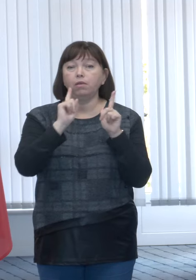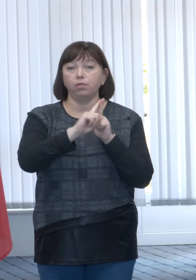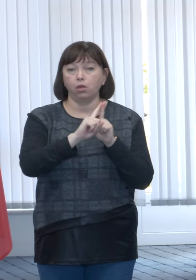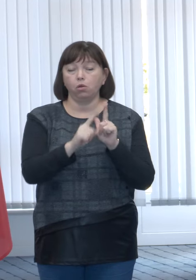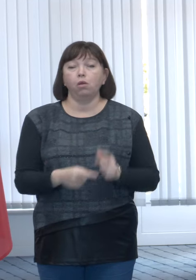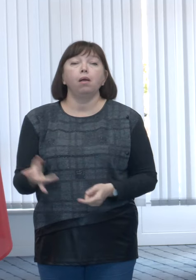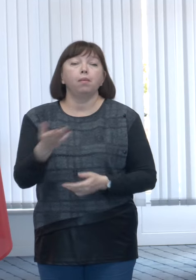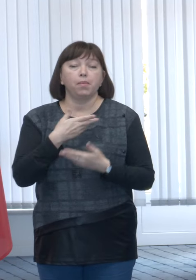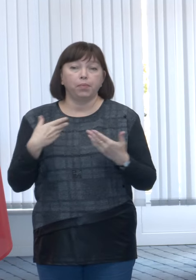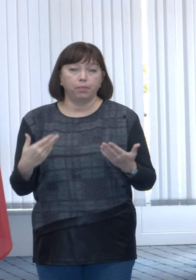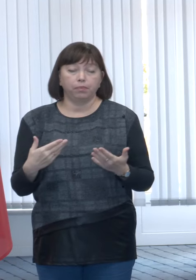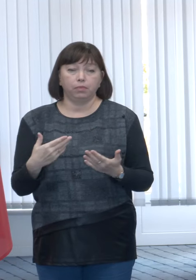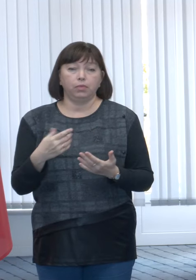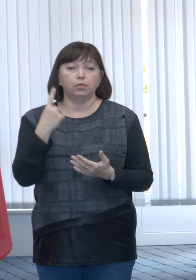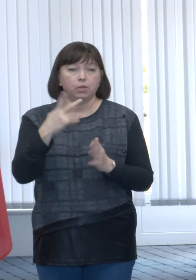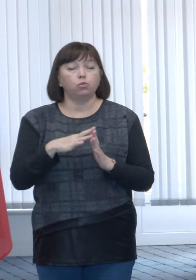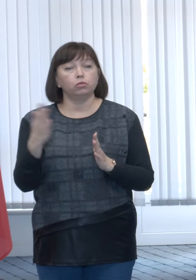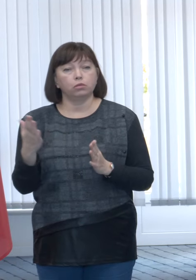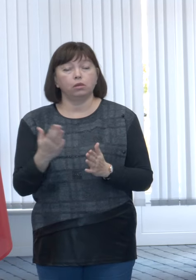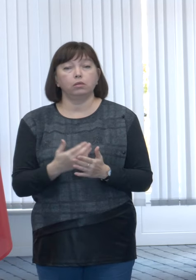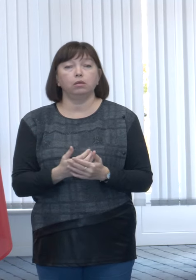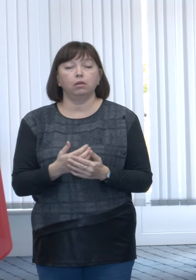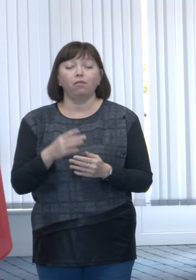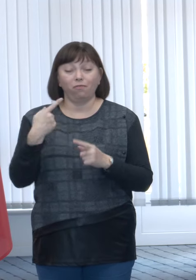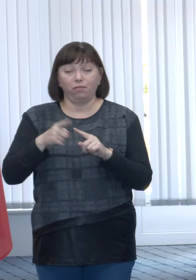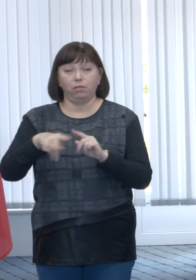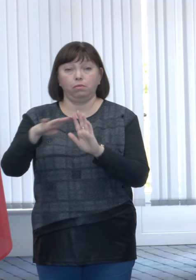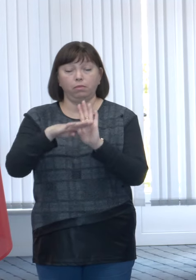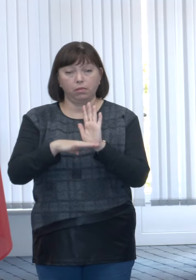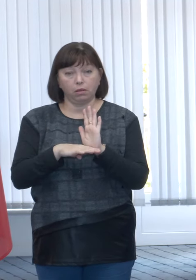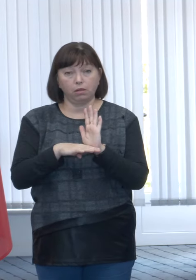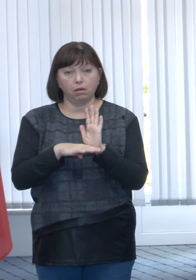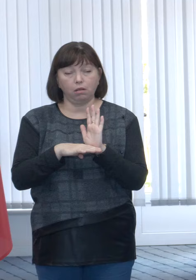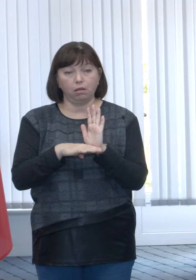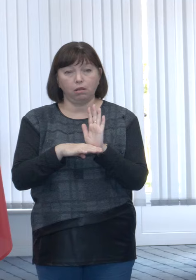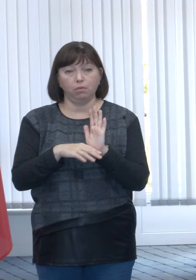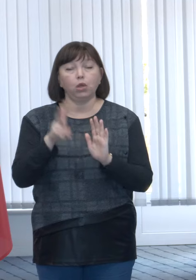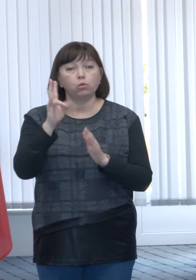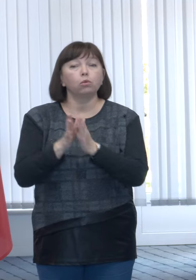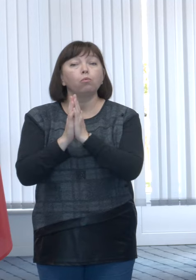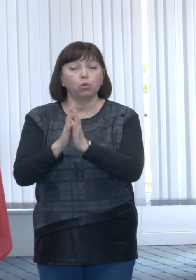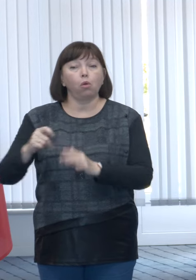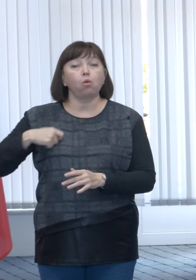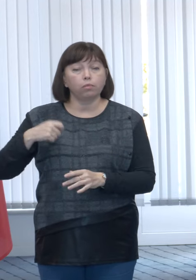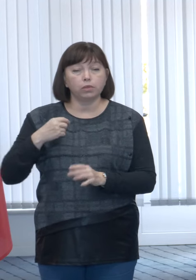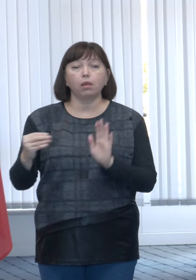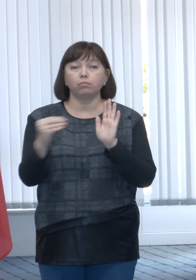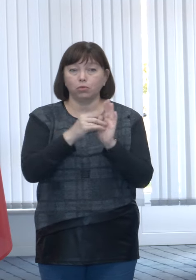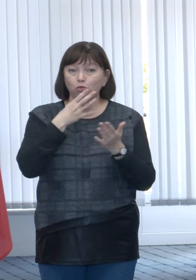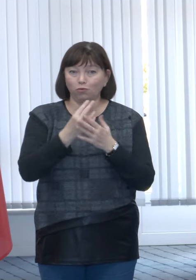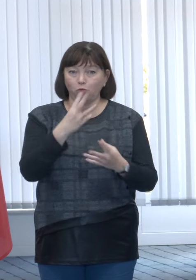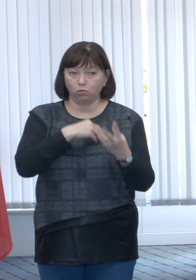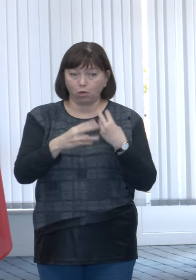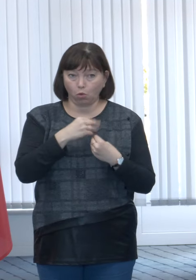noi, pe de o parte, în program, acei care solicit compensații declară venitorile